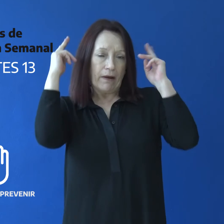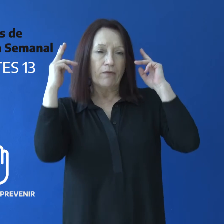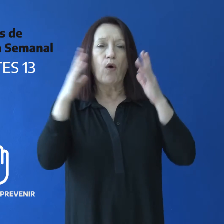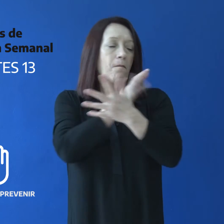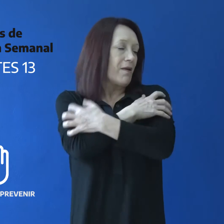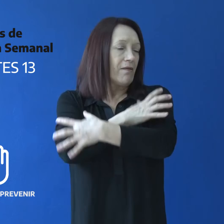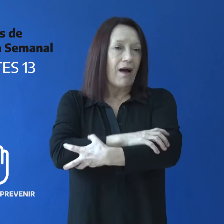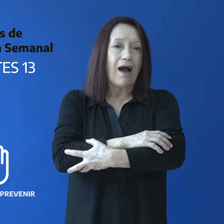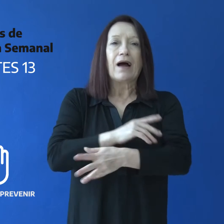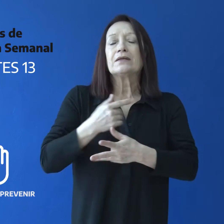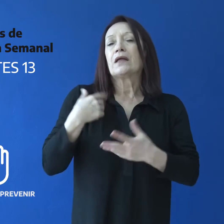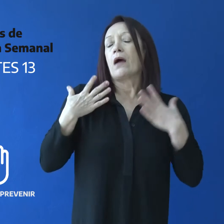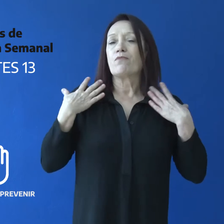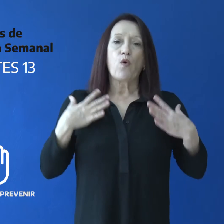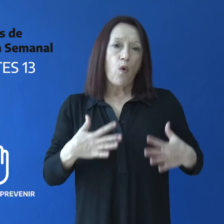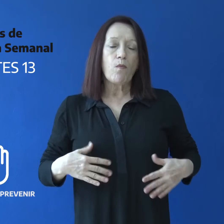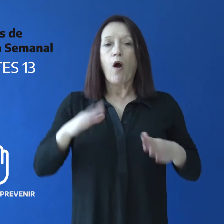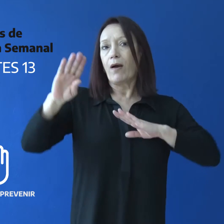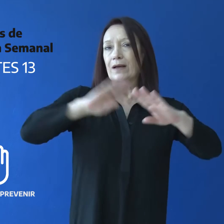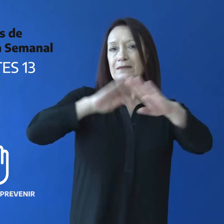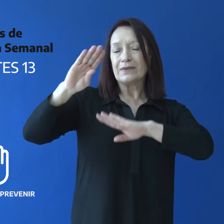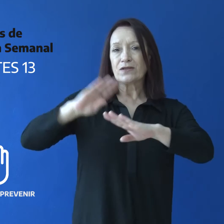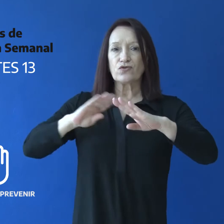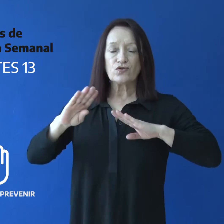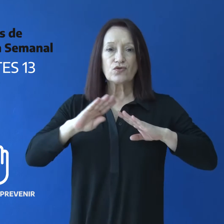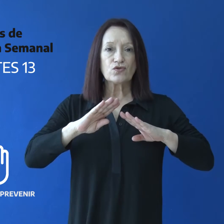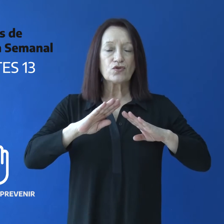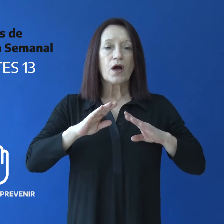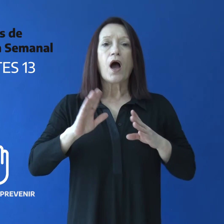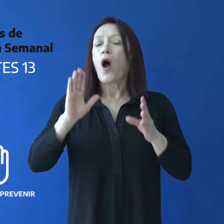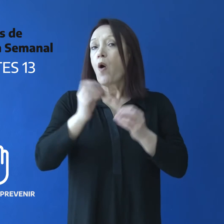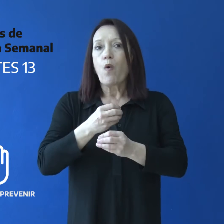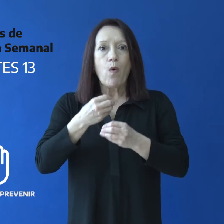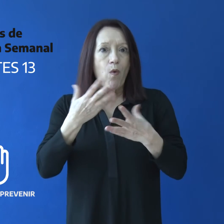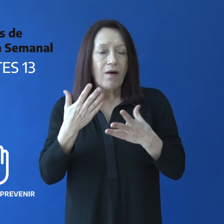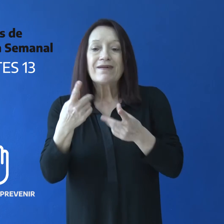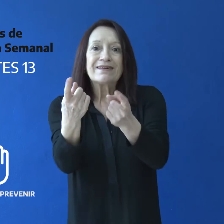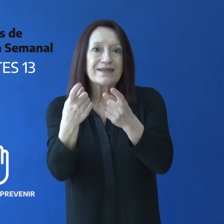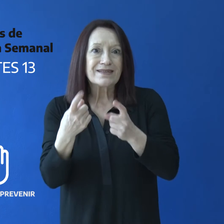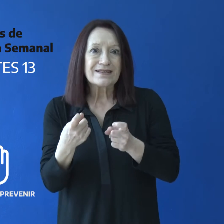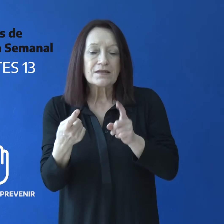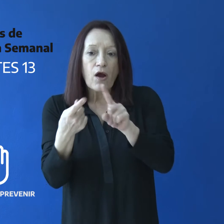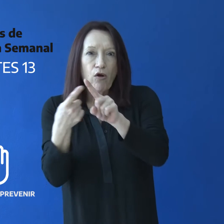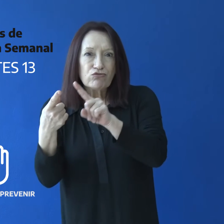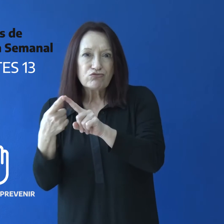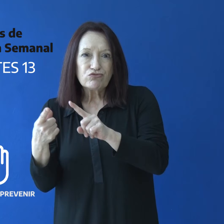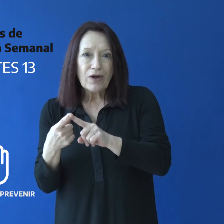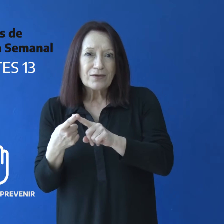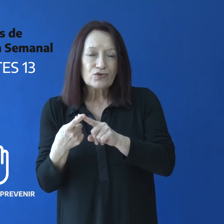masajes, arte corporal, gimnasios y todas aquellas que para su realización requieran un mínimo